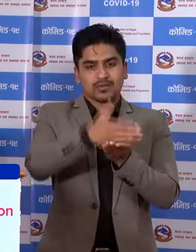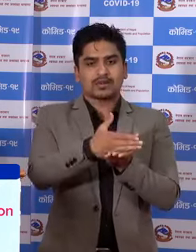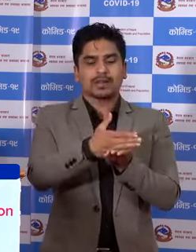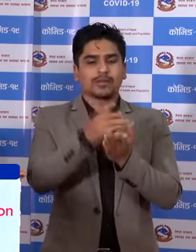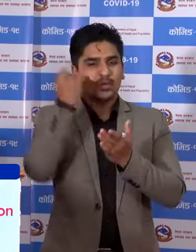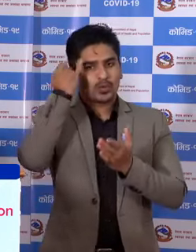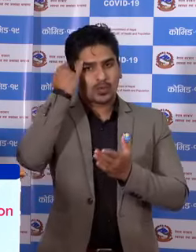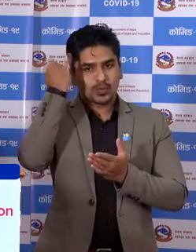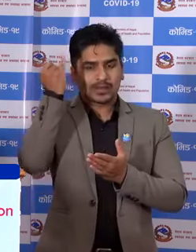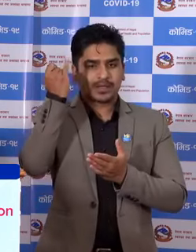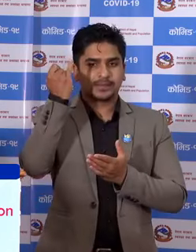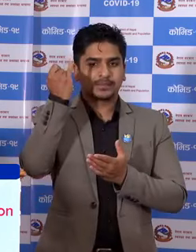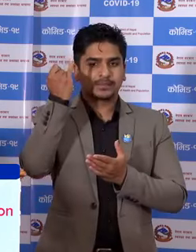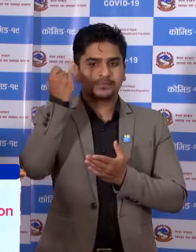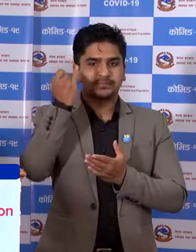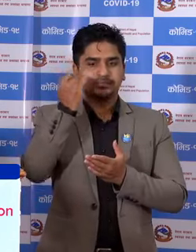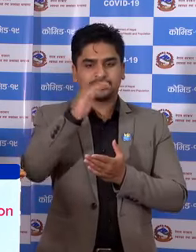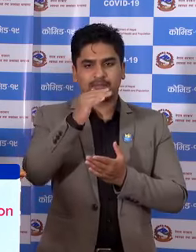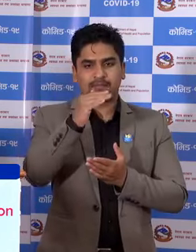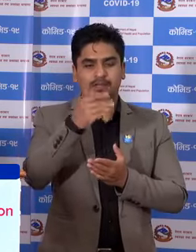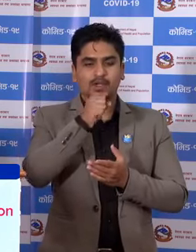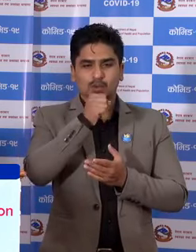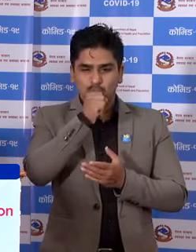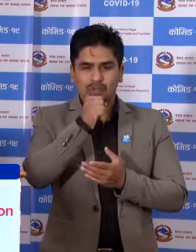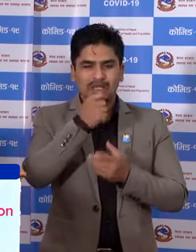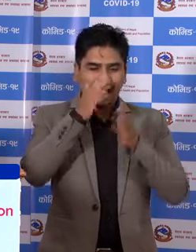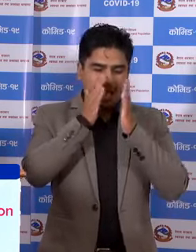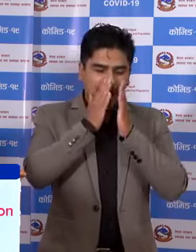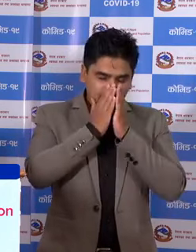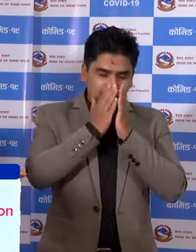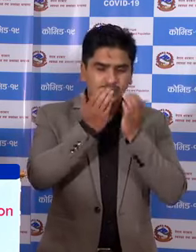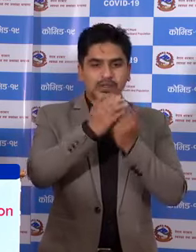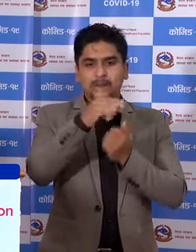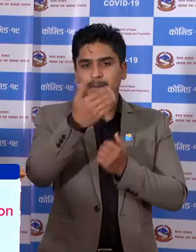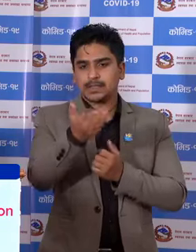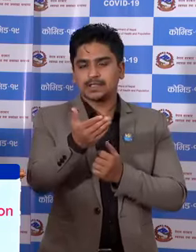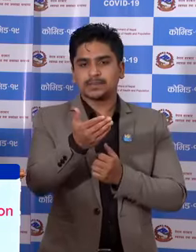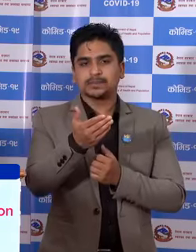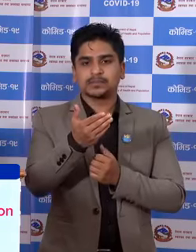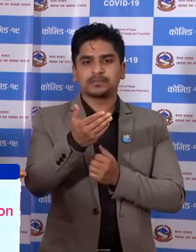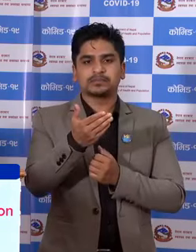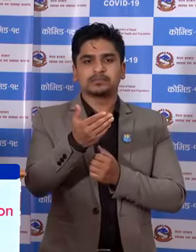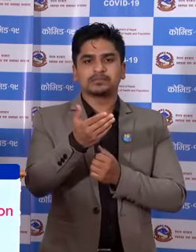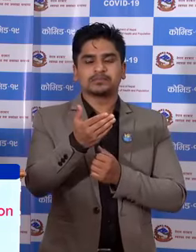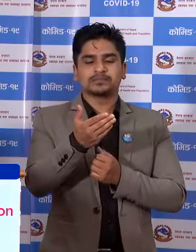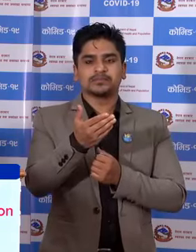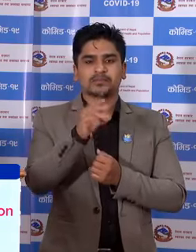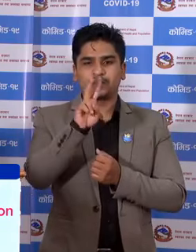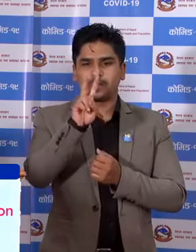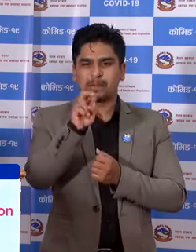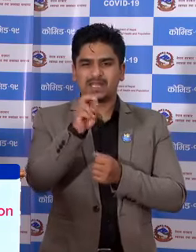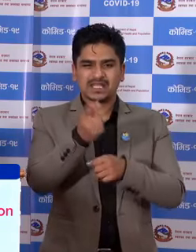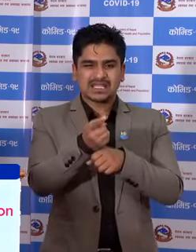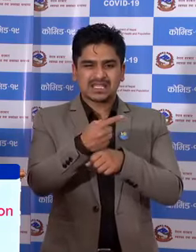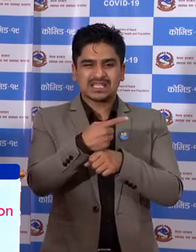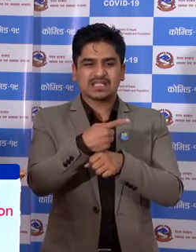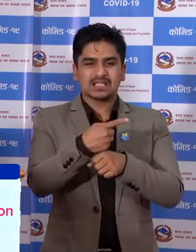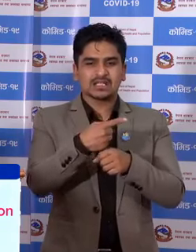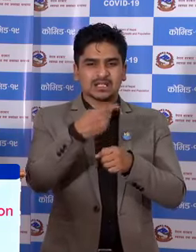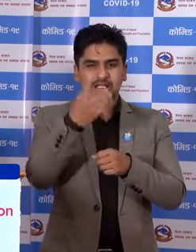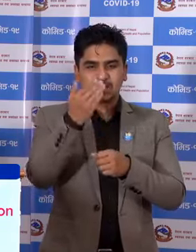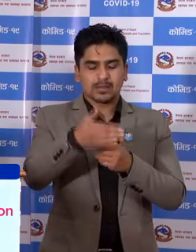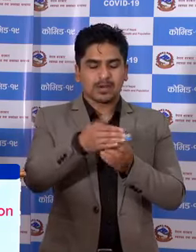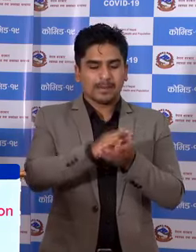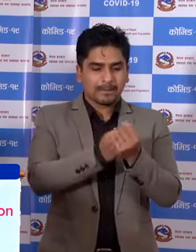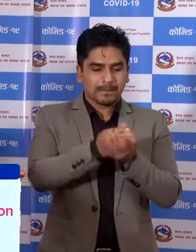को उपाई लाई खोकी वा अच्चियों गरी सकी पाछी 20 सेकेंड सम्म मीची मीची